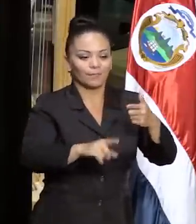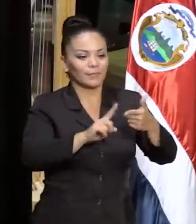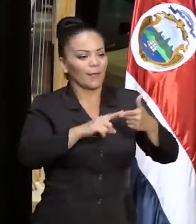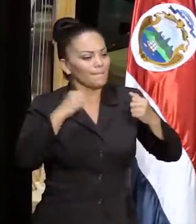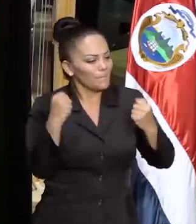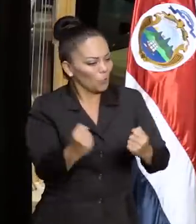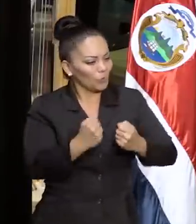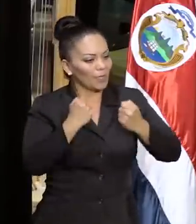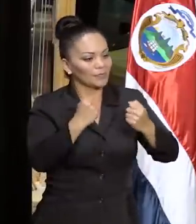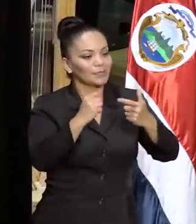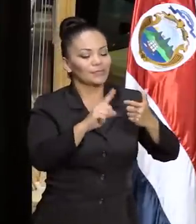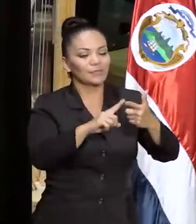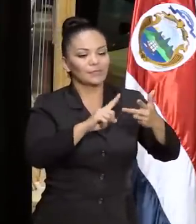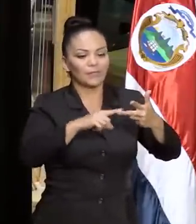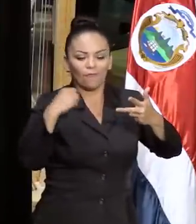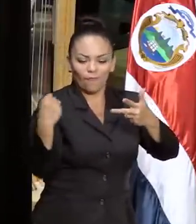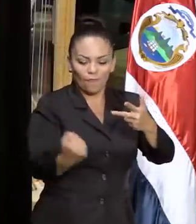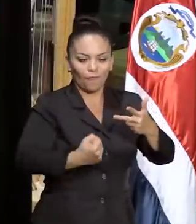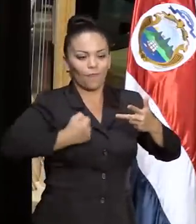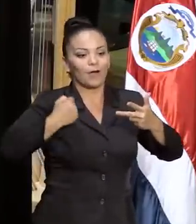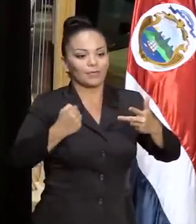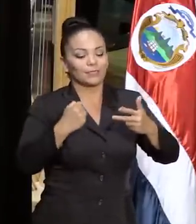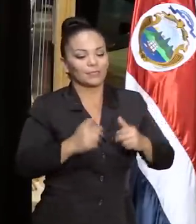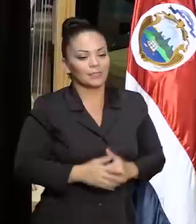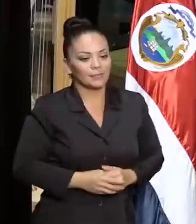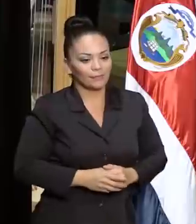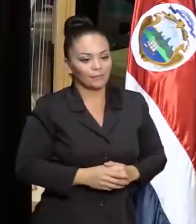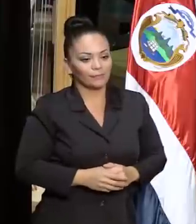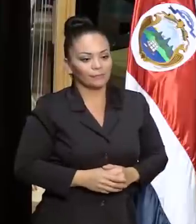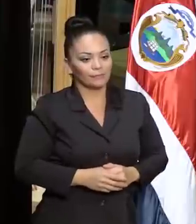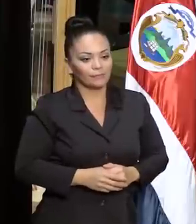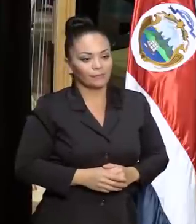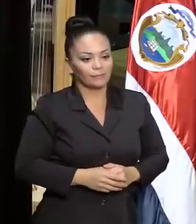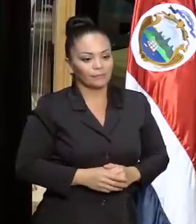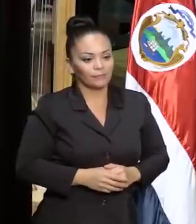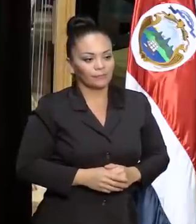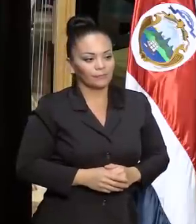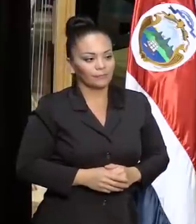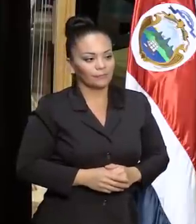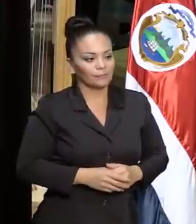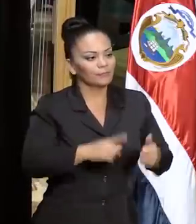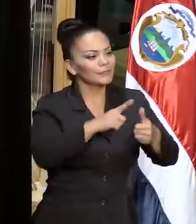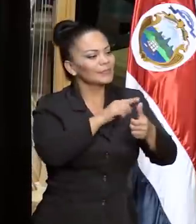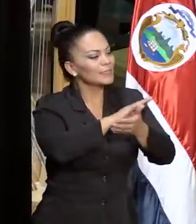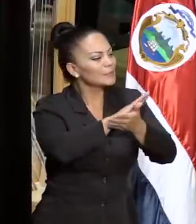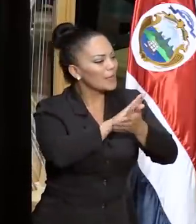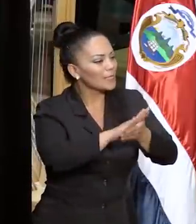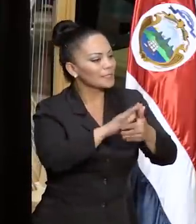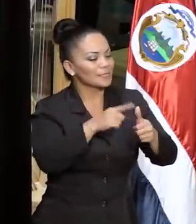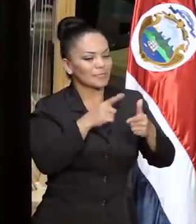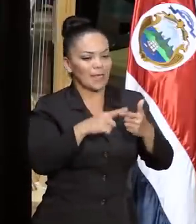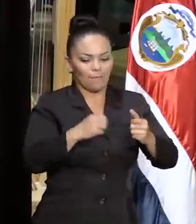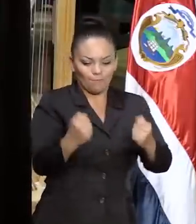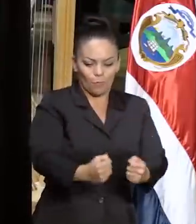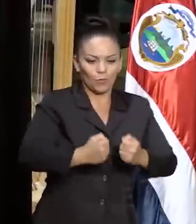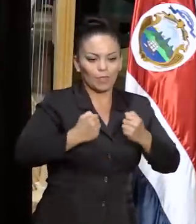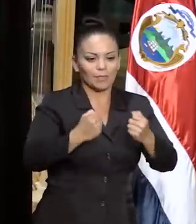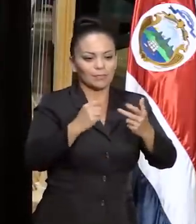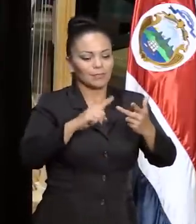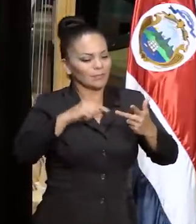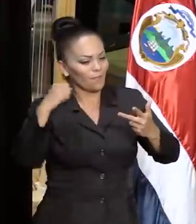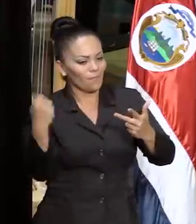potencia, fuerza, transparencia, potencia y fuerza.